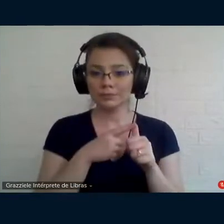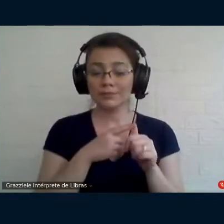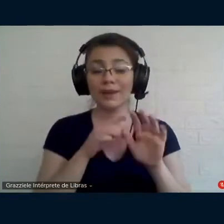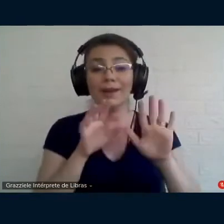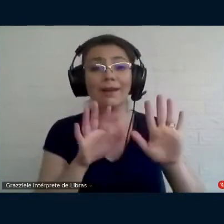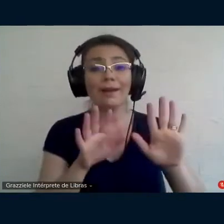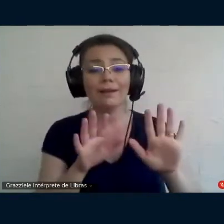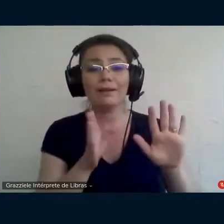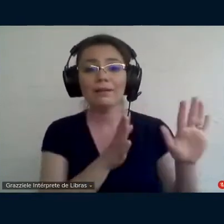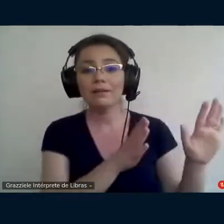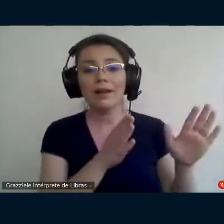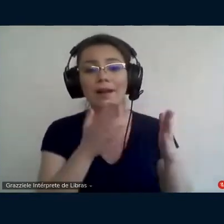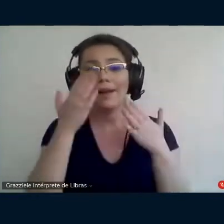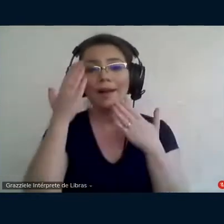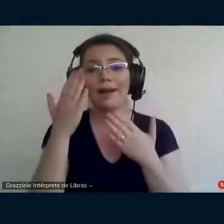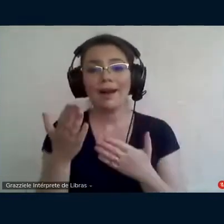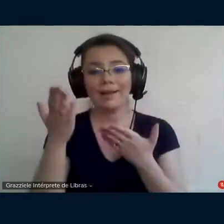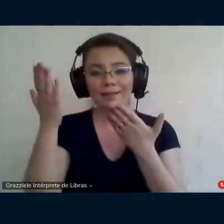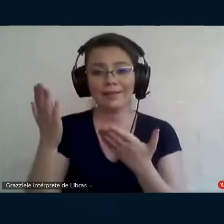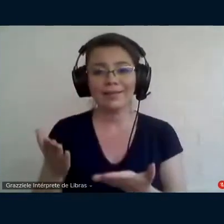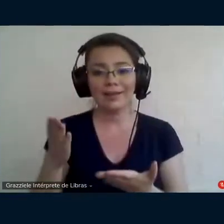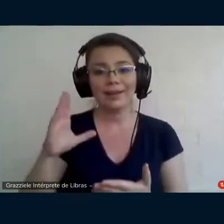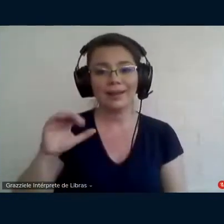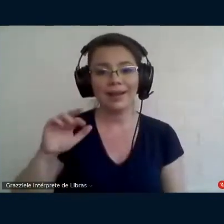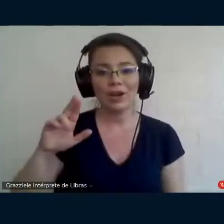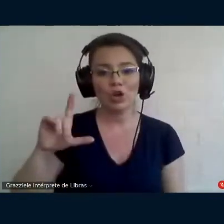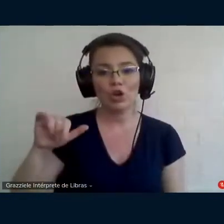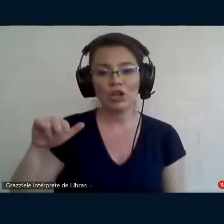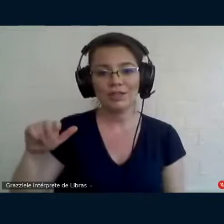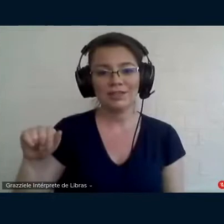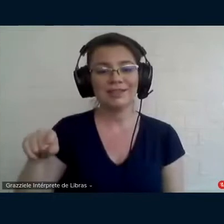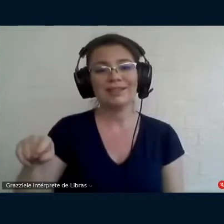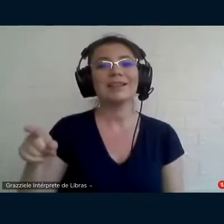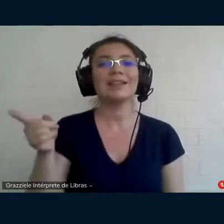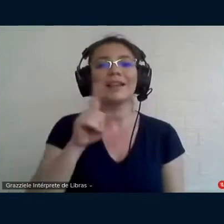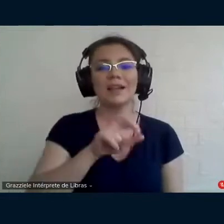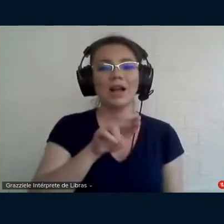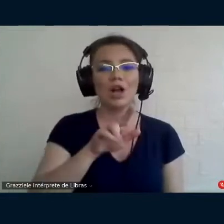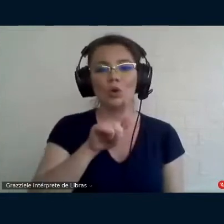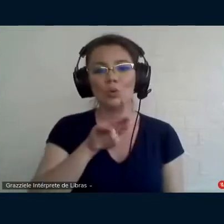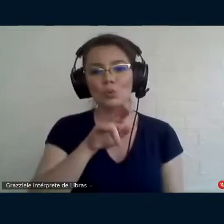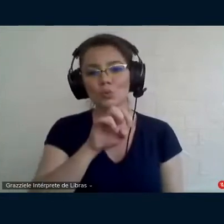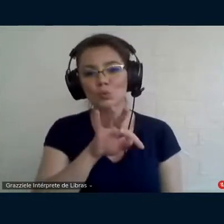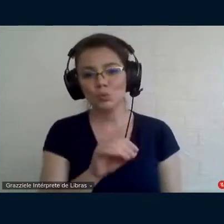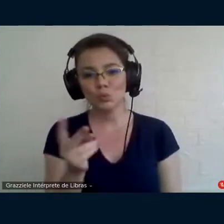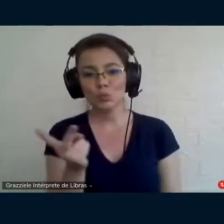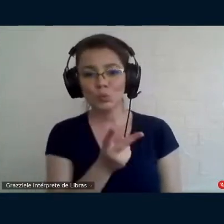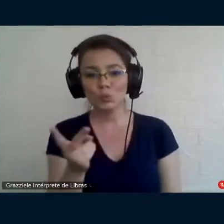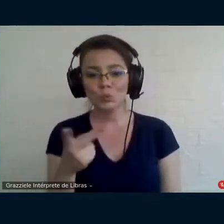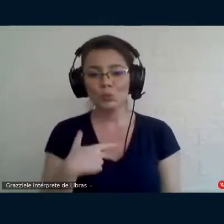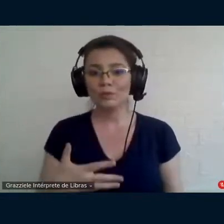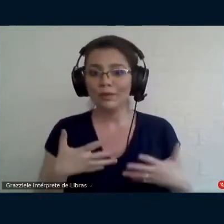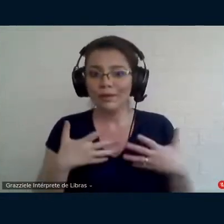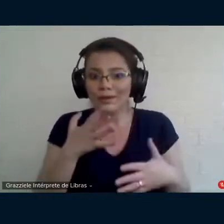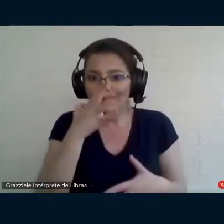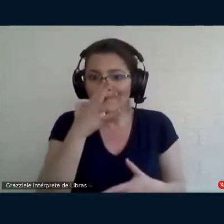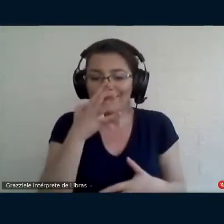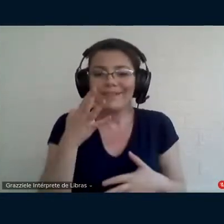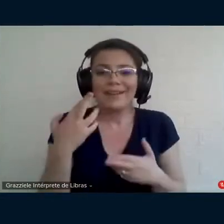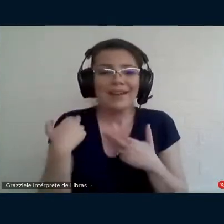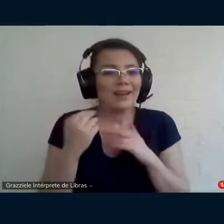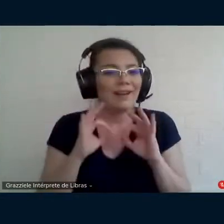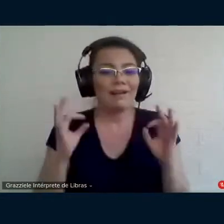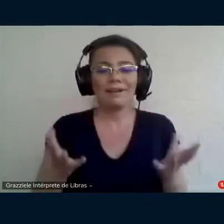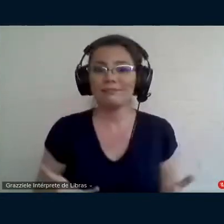agradecer muito por estar na mesma banca que a Carolina e que o Augusto, gente, foi uma maravilha escutá-los,